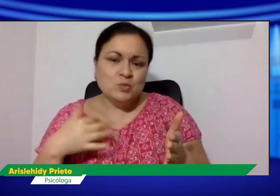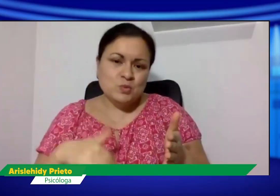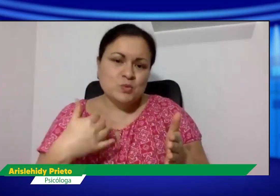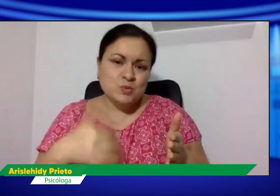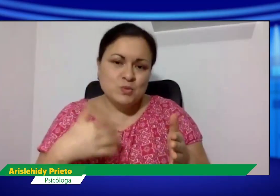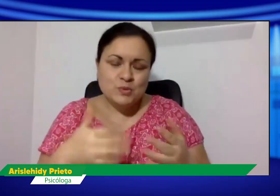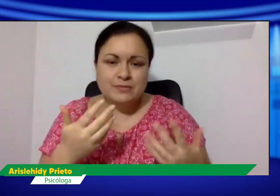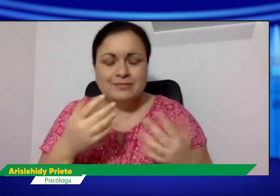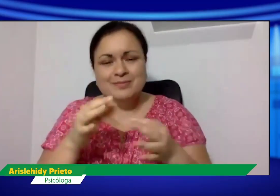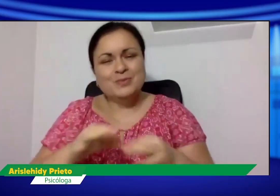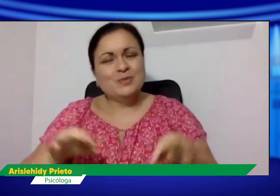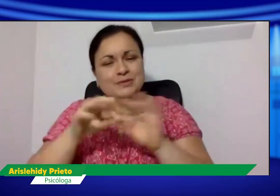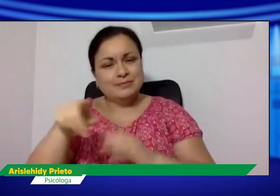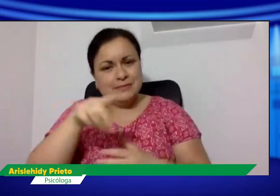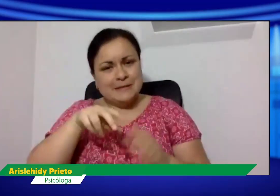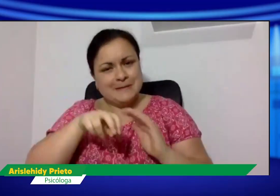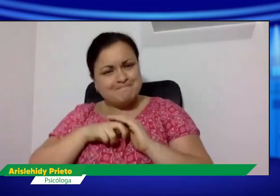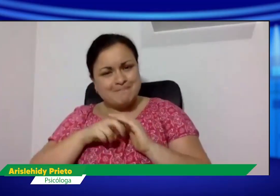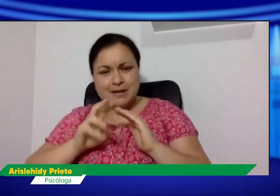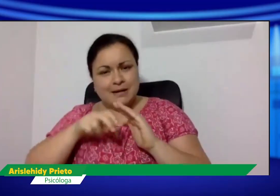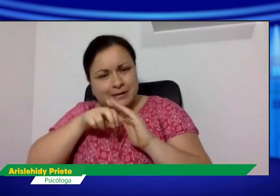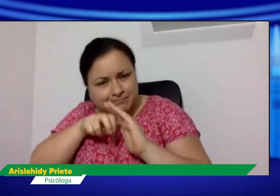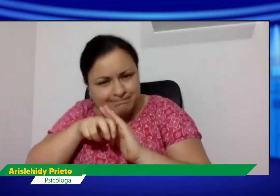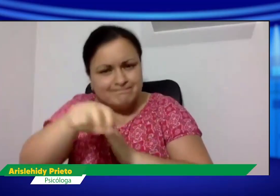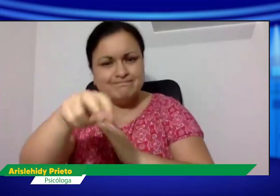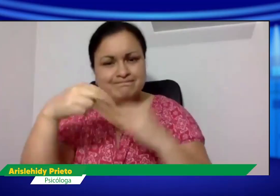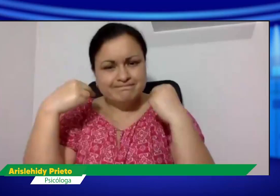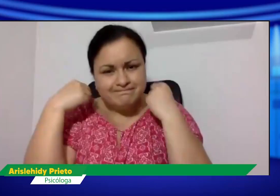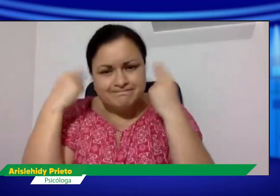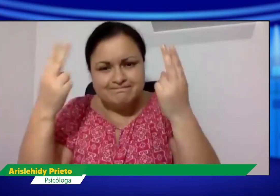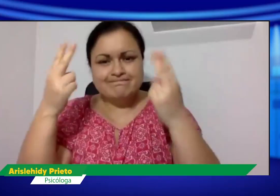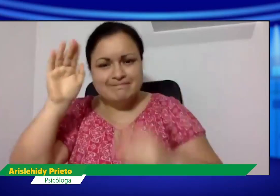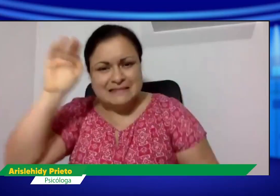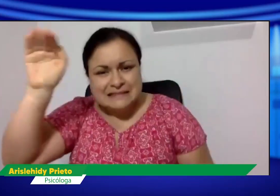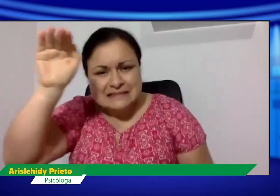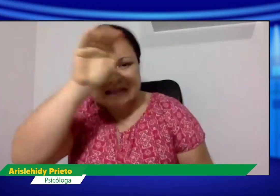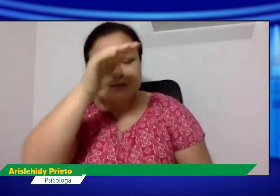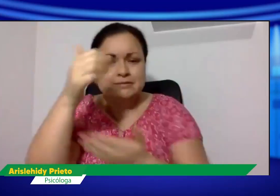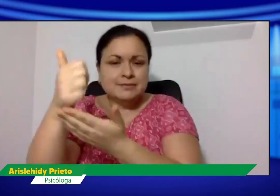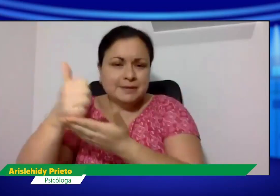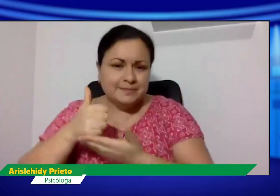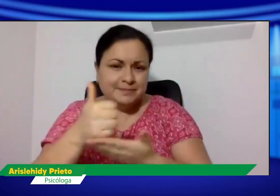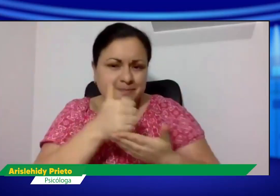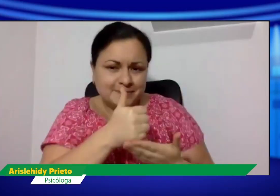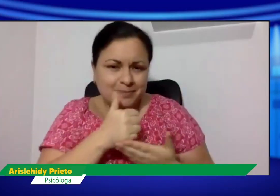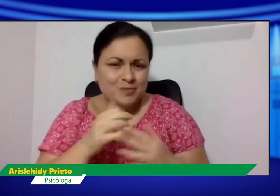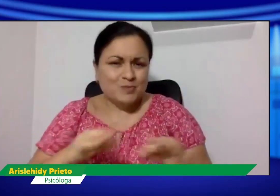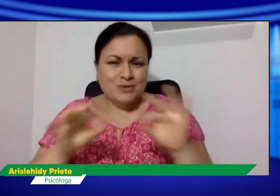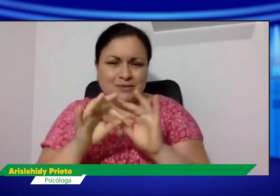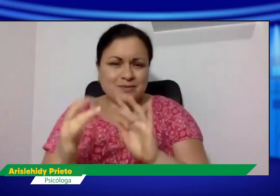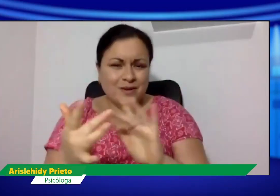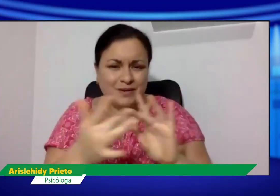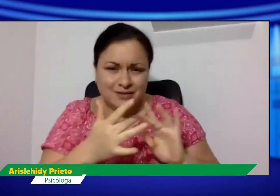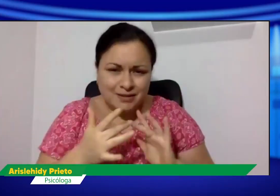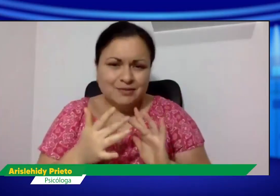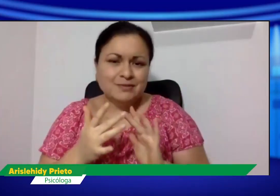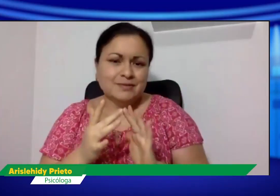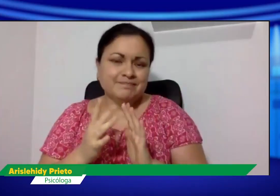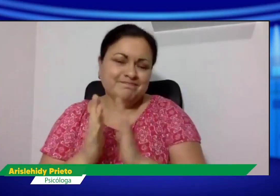peligroso, entonces es importante pensar en la salud mental eso, que tampoco se queden quietos, sea, salgan, pidan ayuda, pidan ayuda, tengan